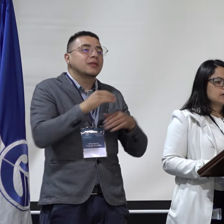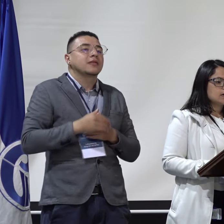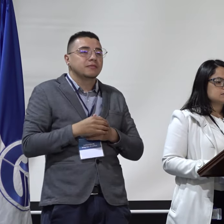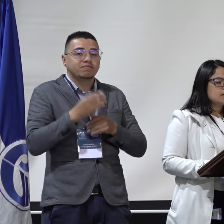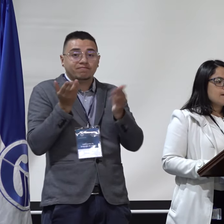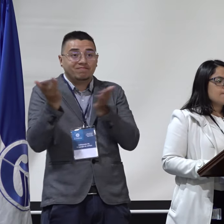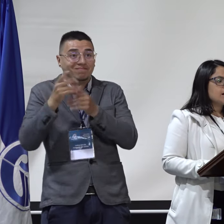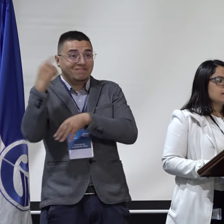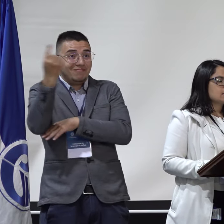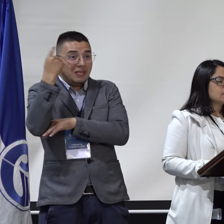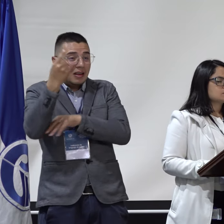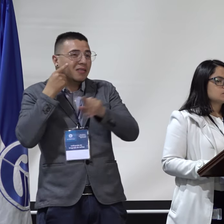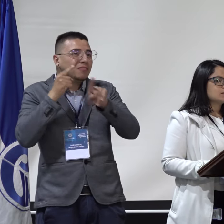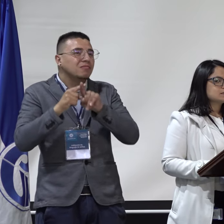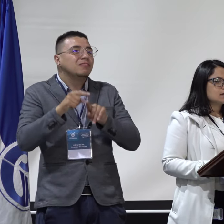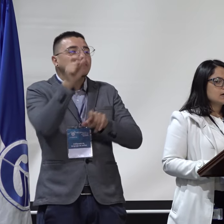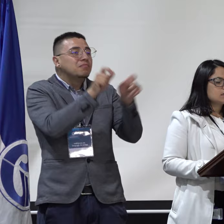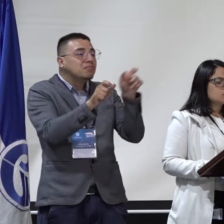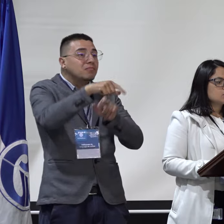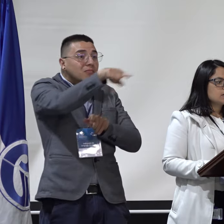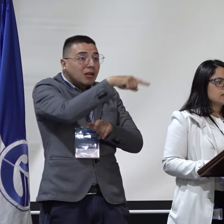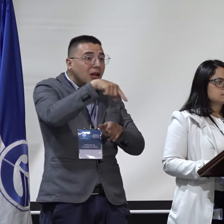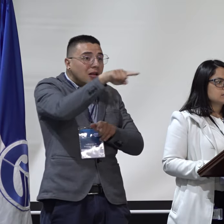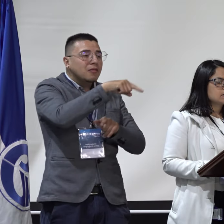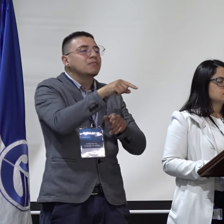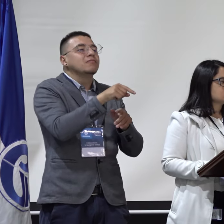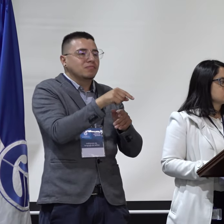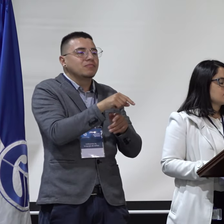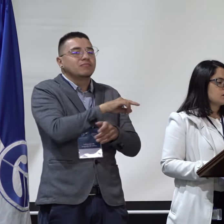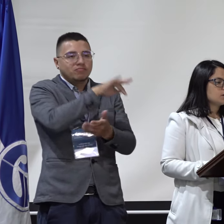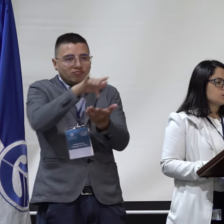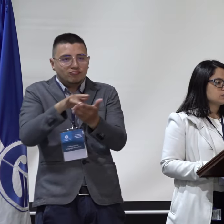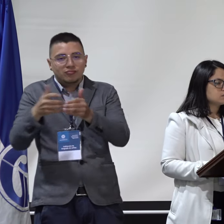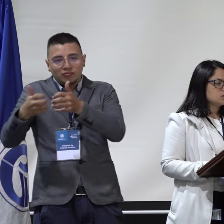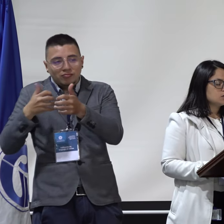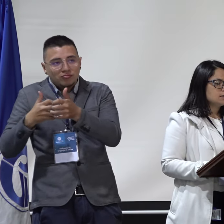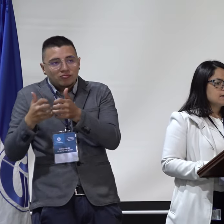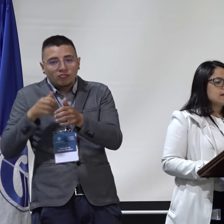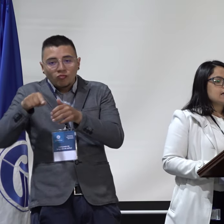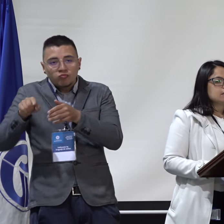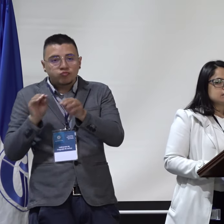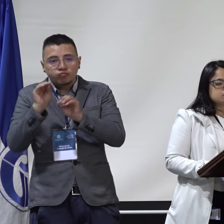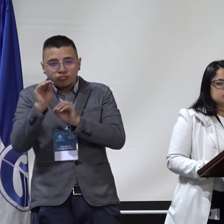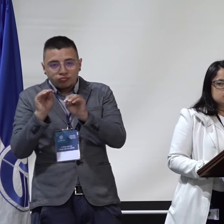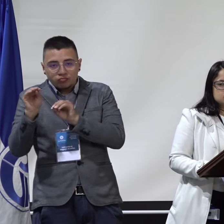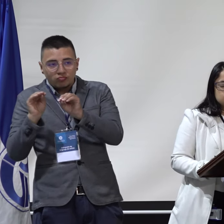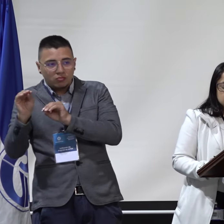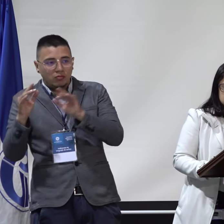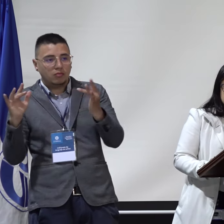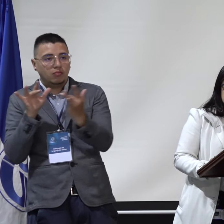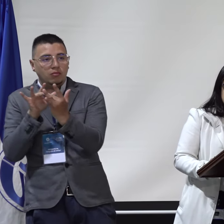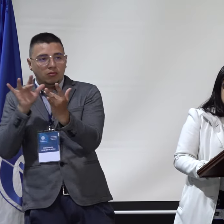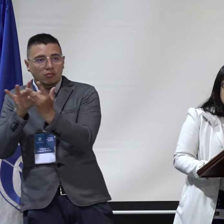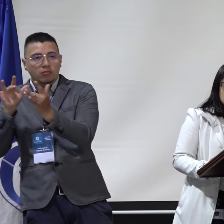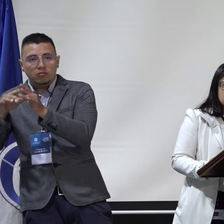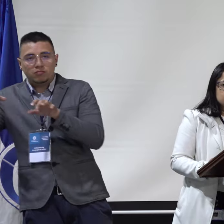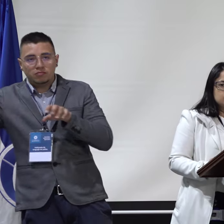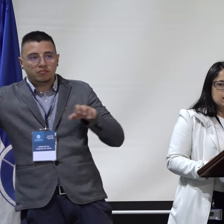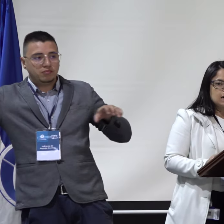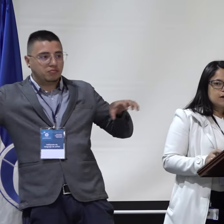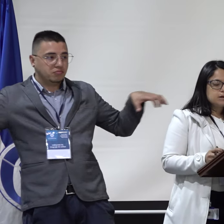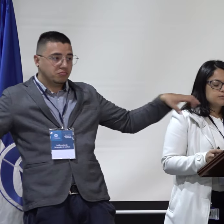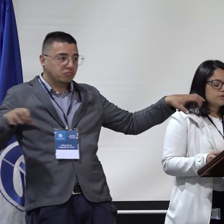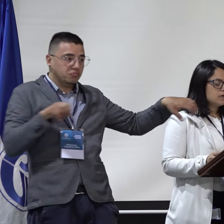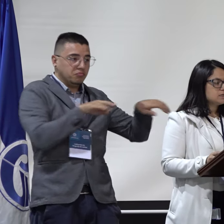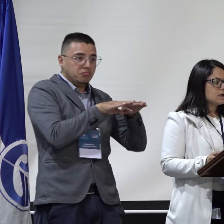Servicios Generales para que las mismas sean incluidas en el sistema de votación en las respectivas mesas. Una